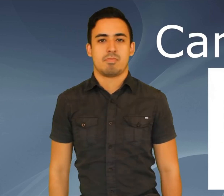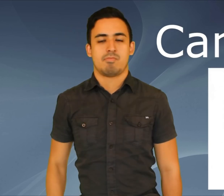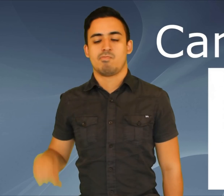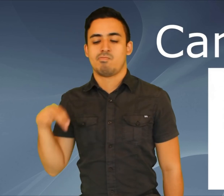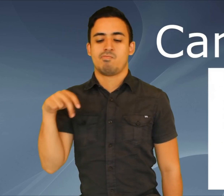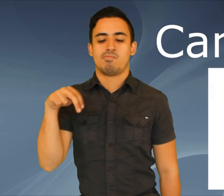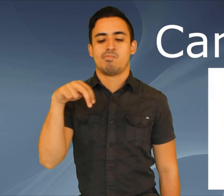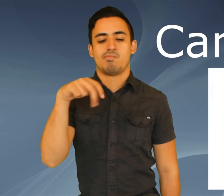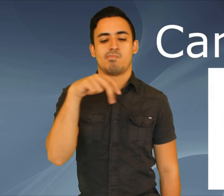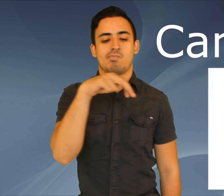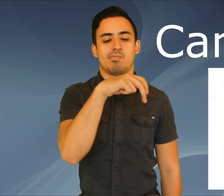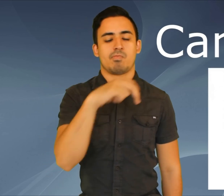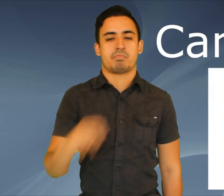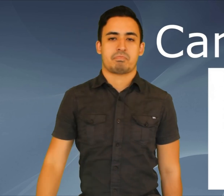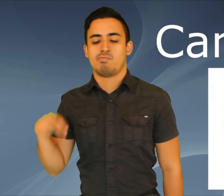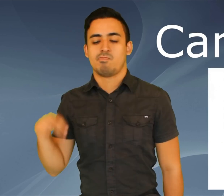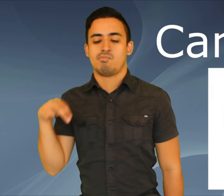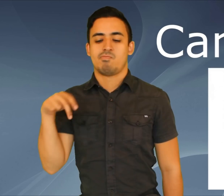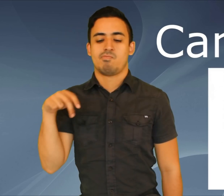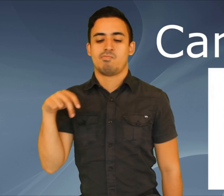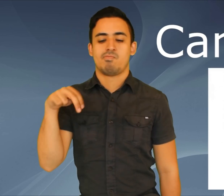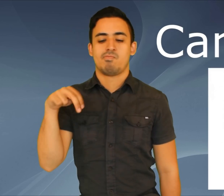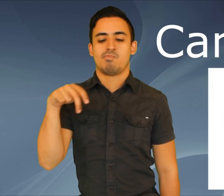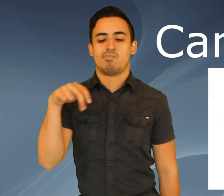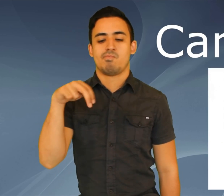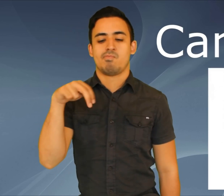Caminar Caminar